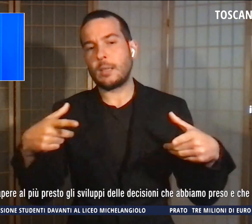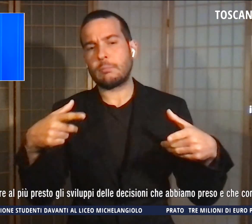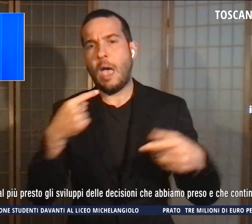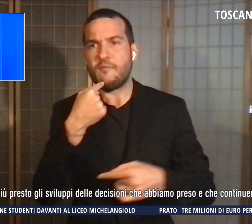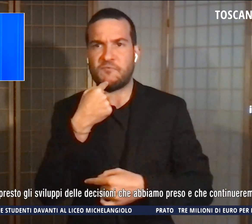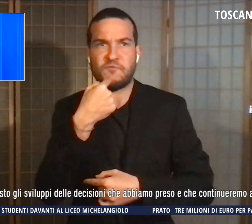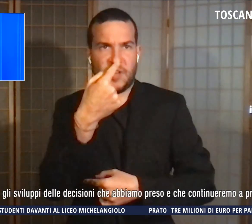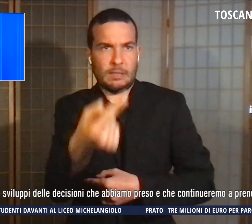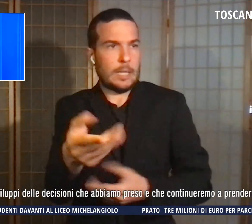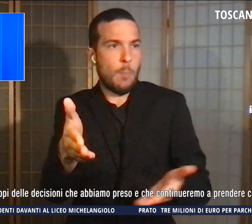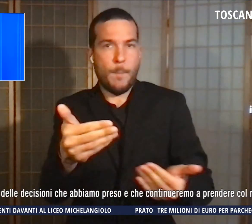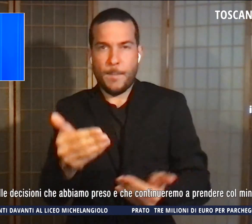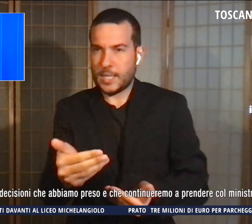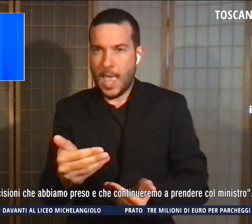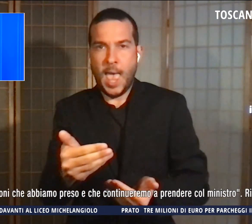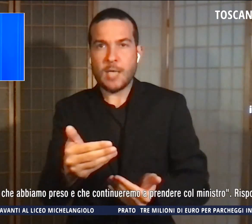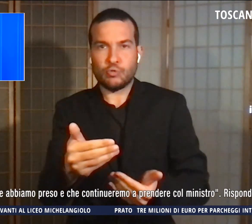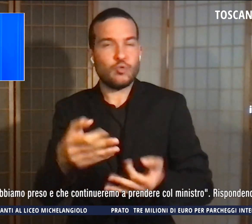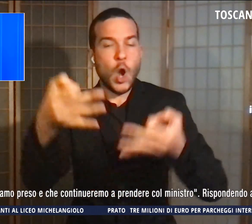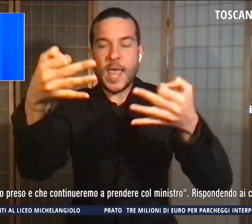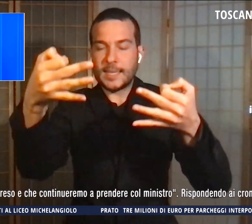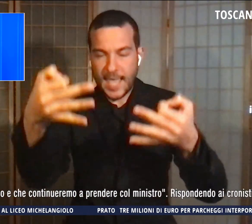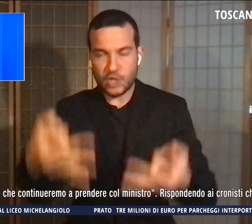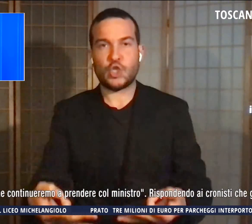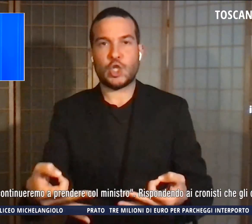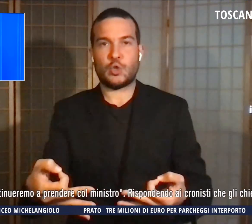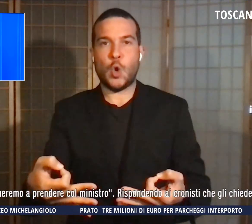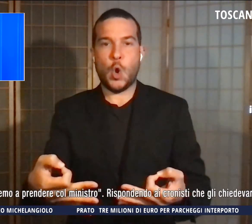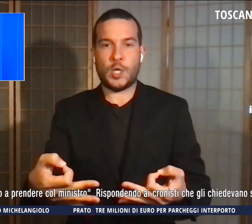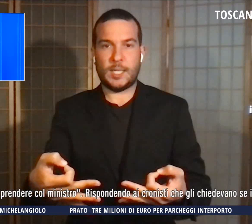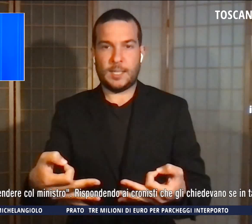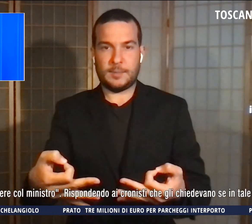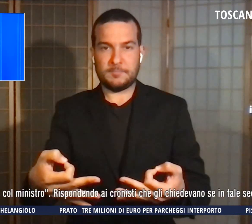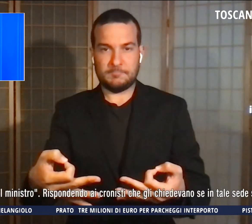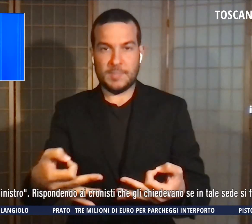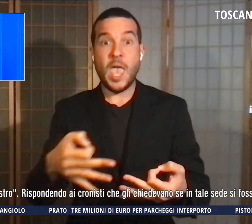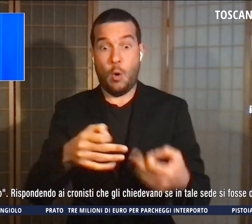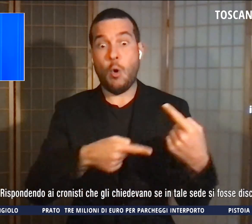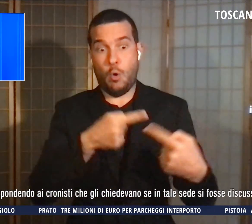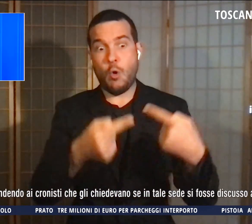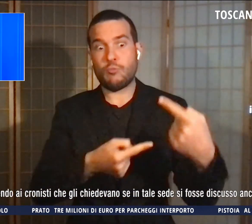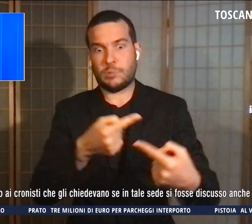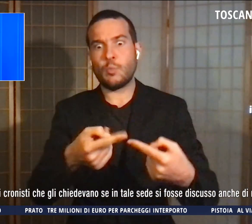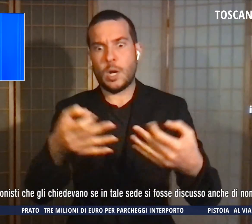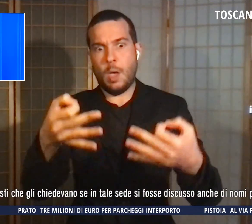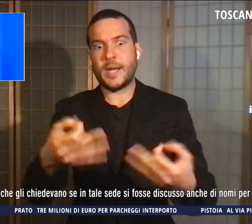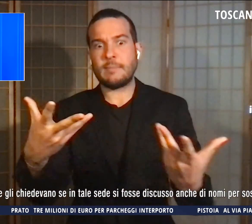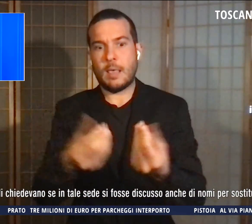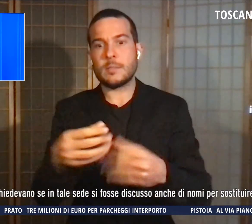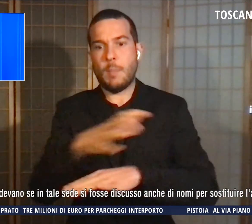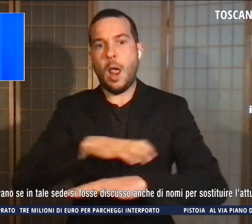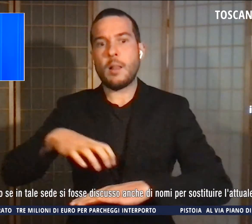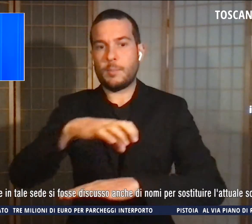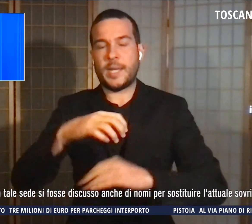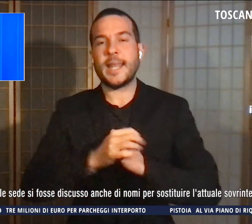gli sviluppi delle decisioni che abbiamo preso e che continueremo a prendere con il Ministro. rispondendo ai